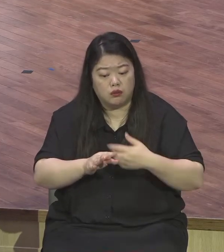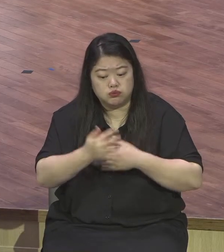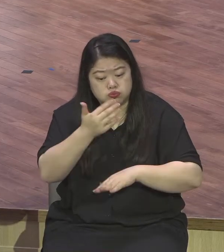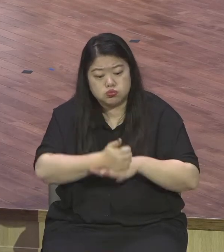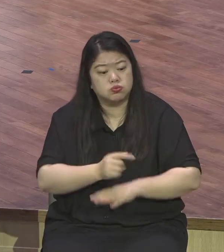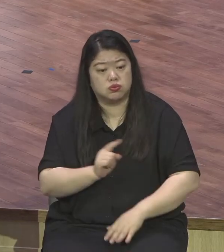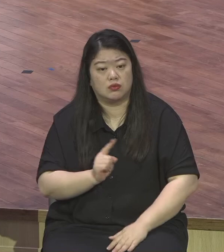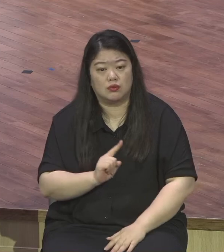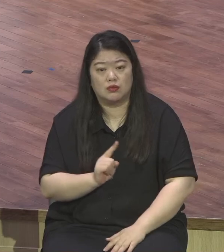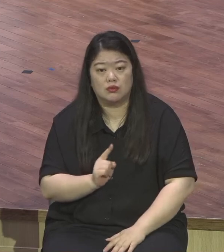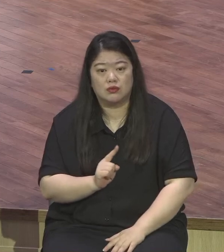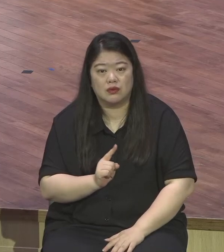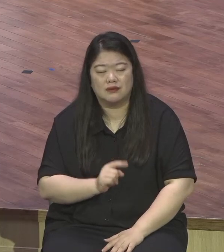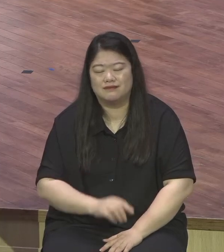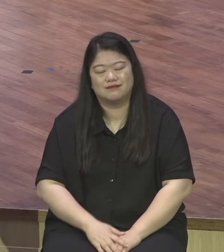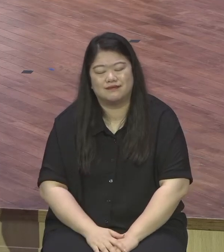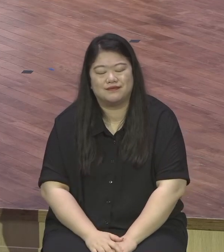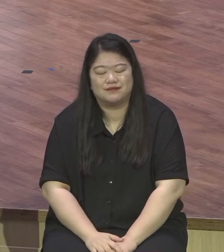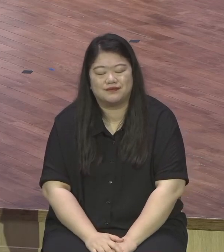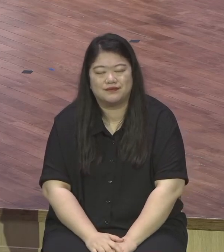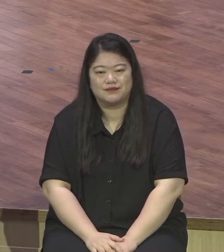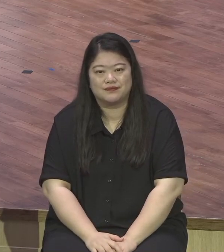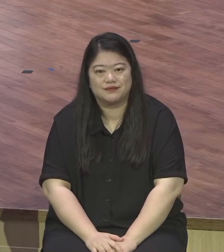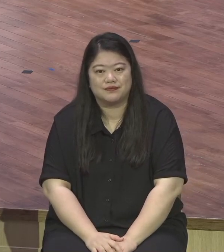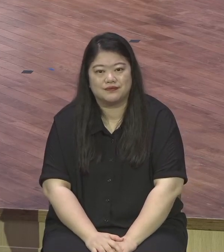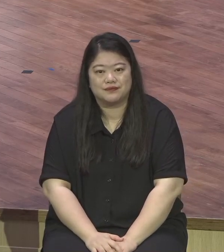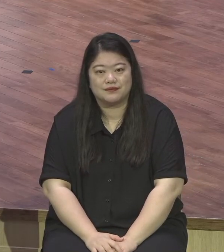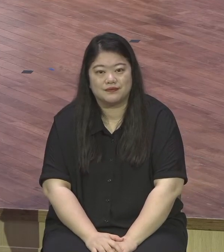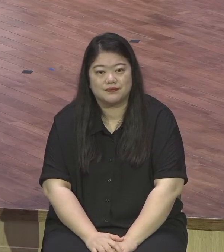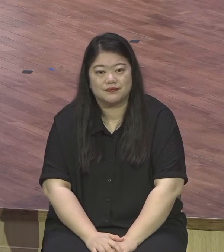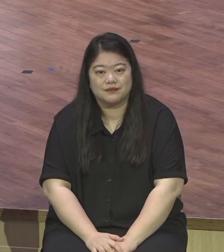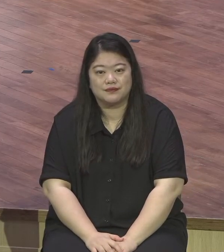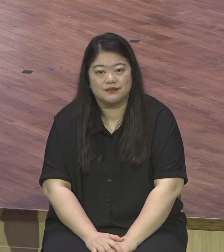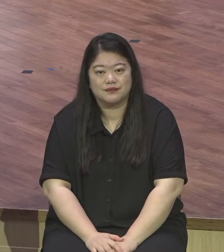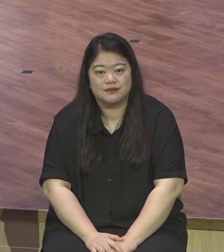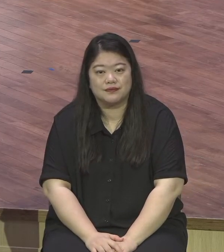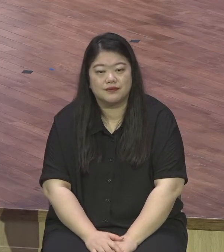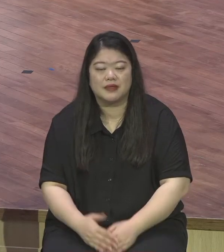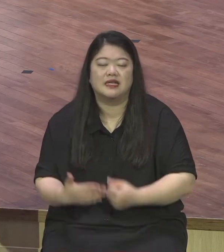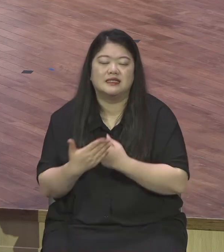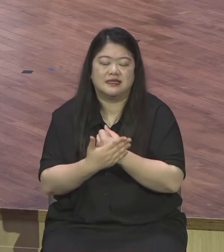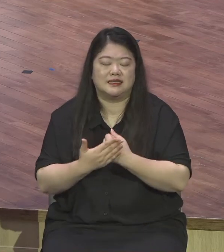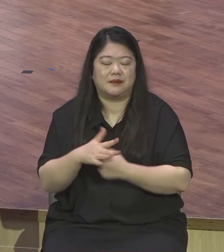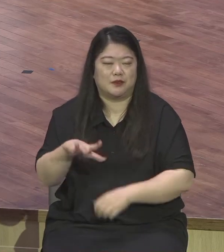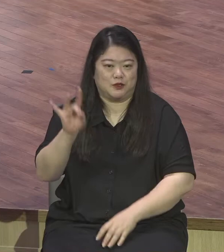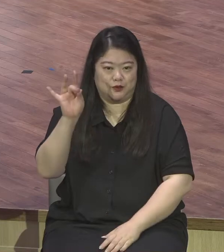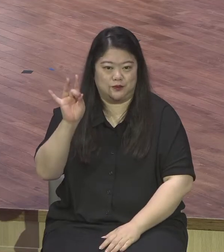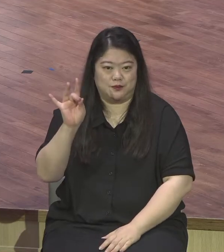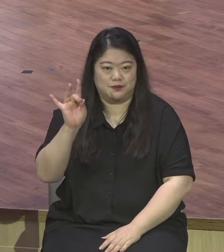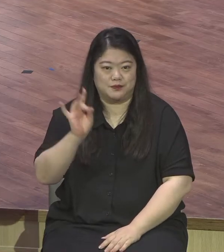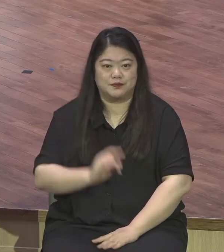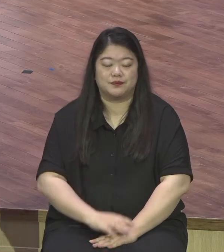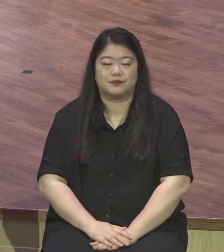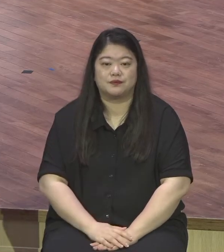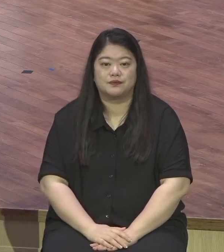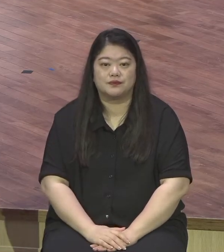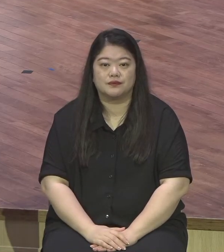원인 못 받은 사람들 쑥 날아가버려요 어느 날 여러분이 어떤